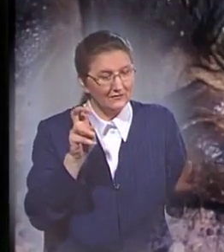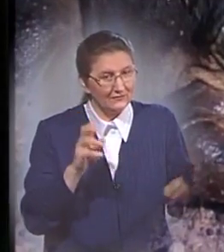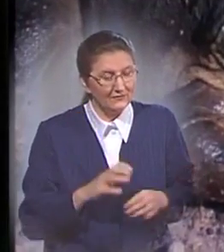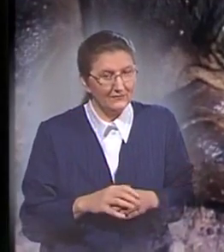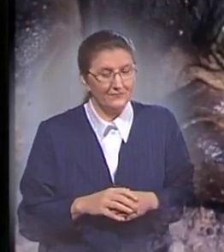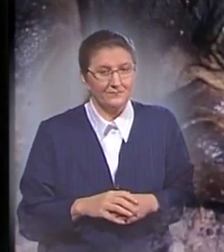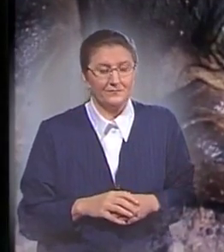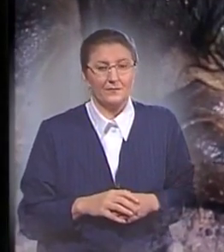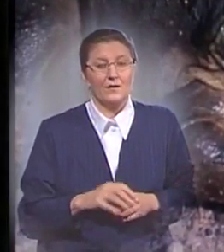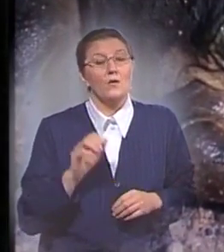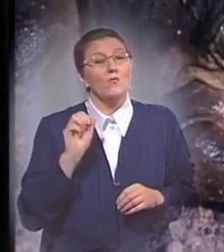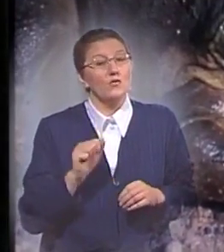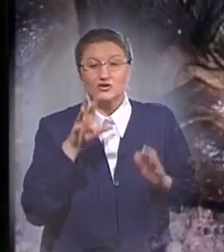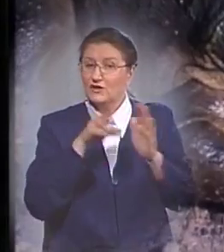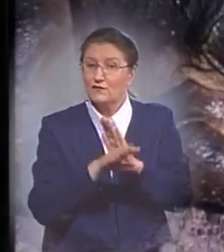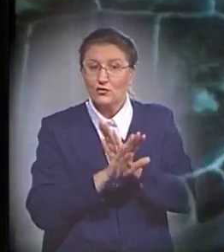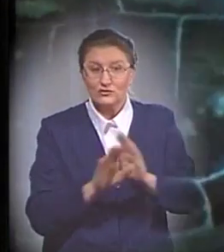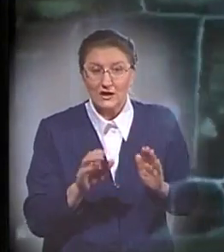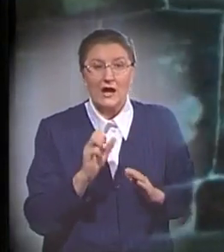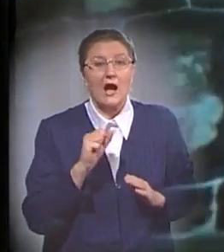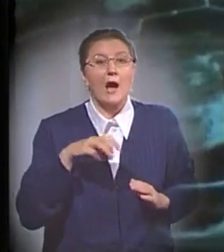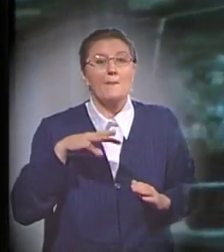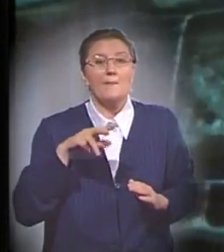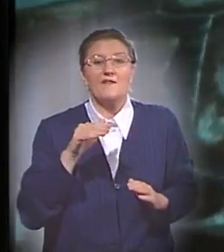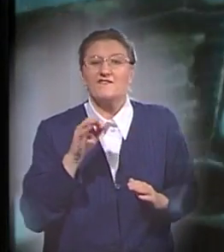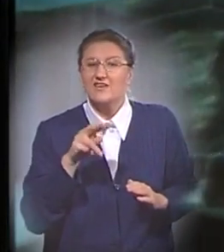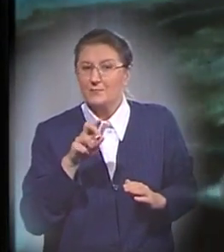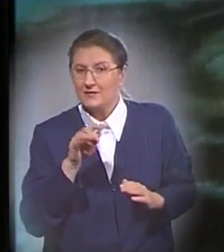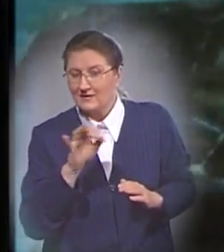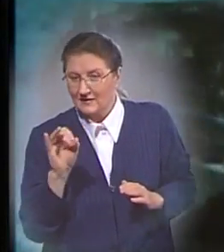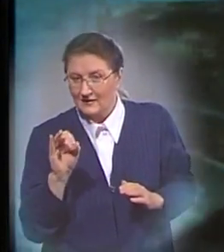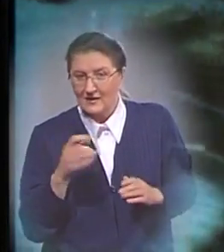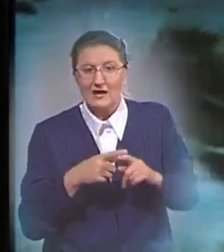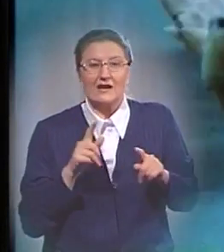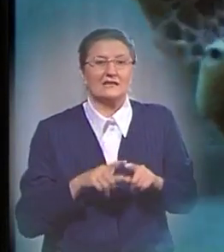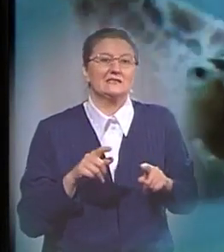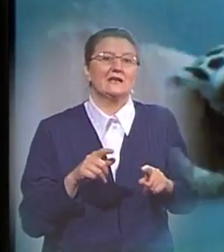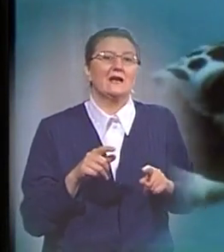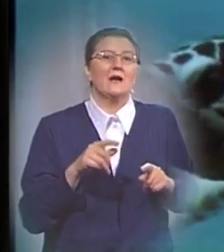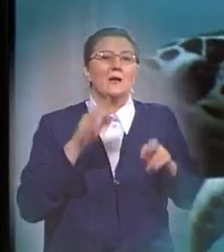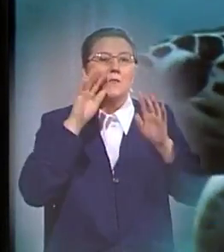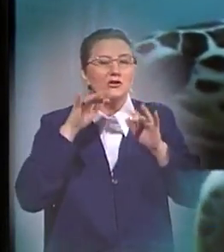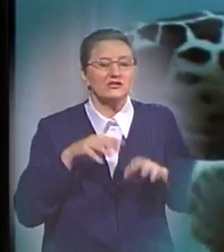Можно не включать некоторых амфибий, некоторых рептилий, таких как морские черепахи,